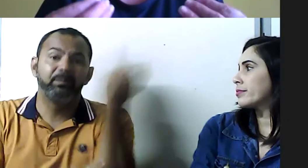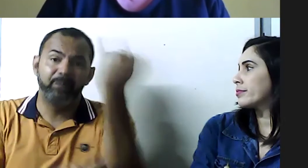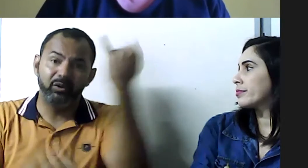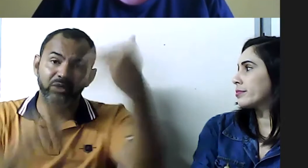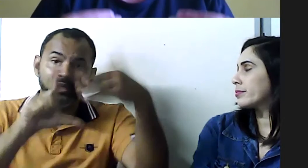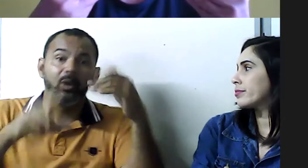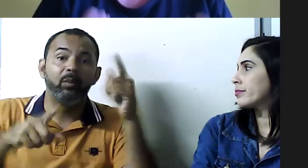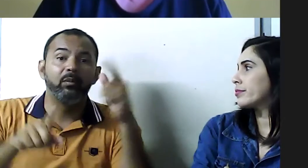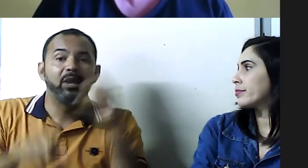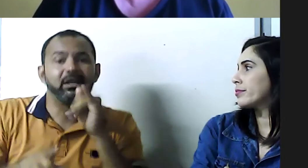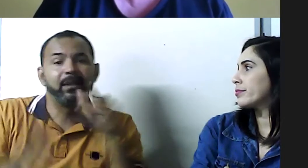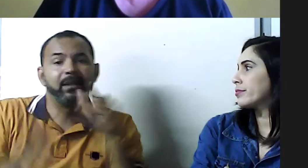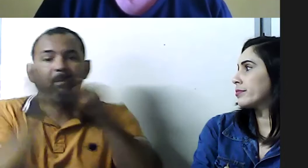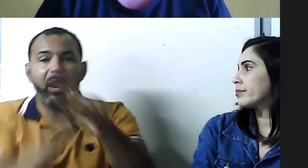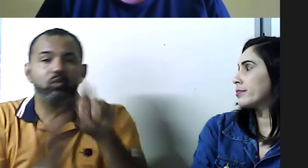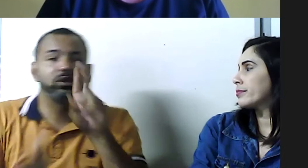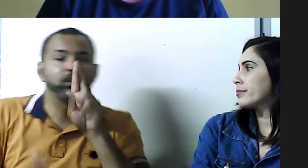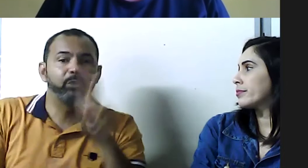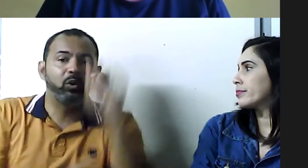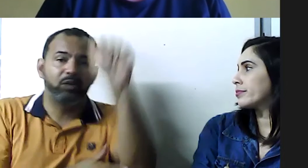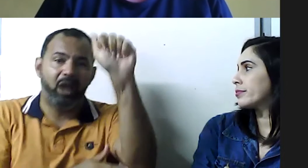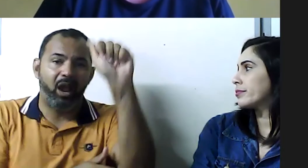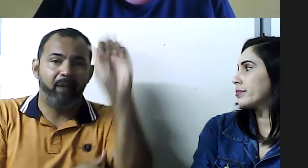haja essas provas em Libras,